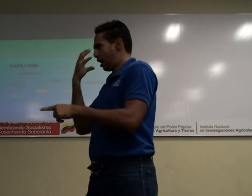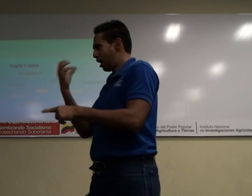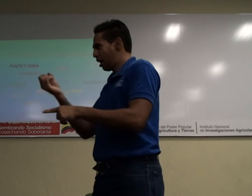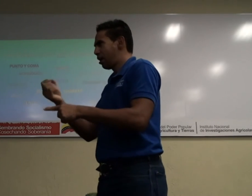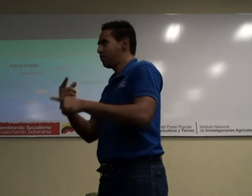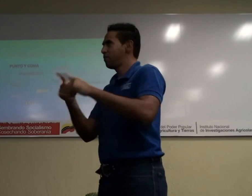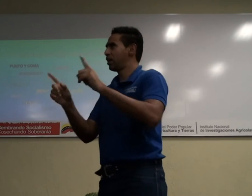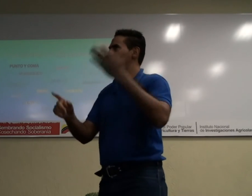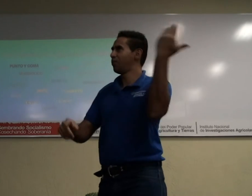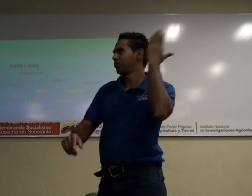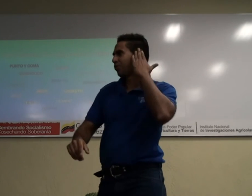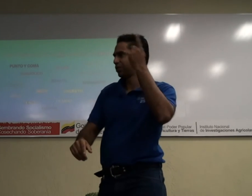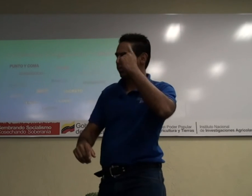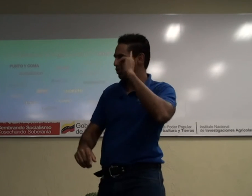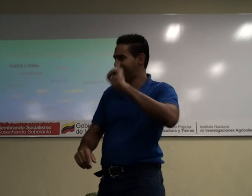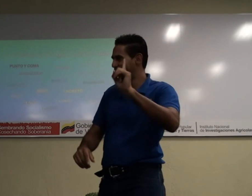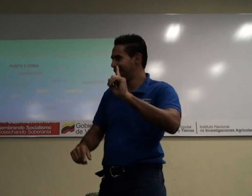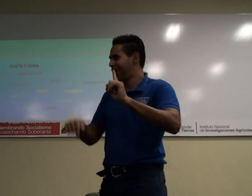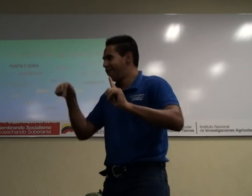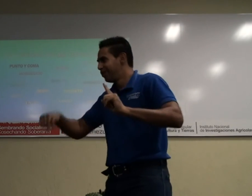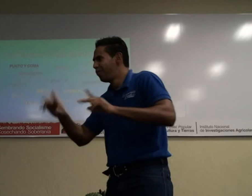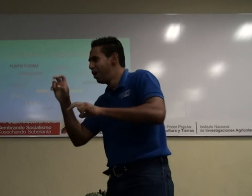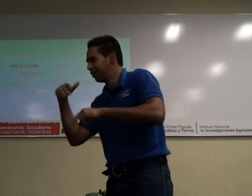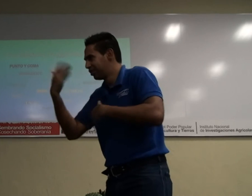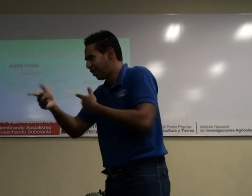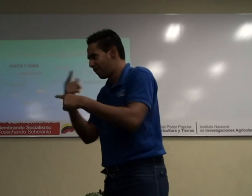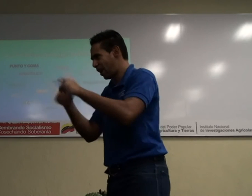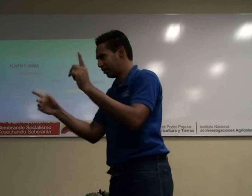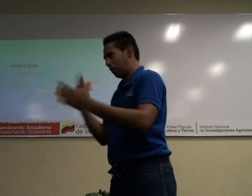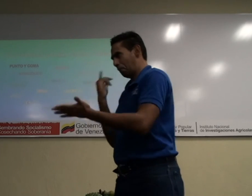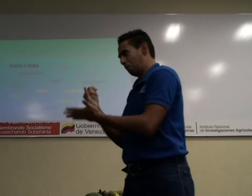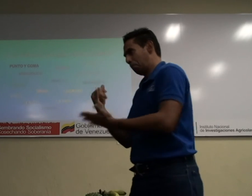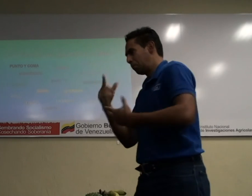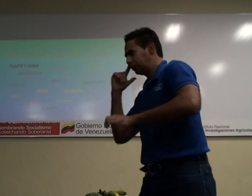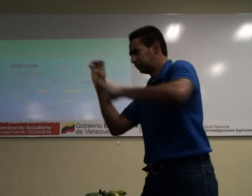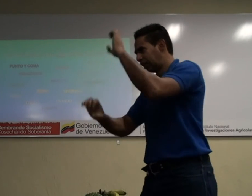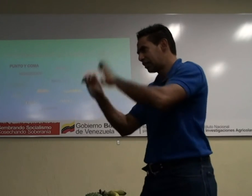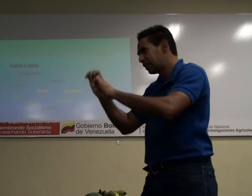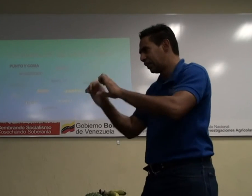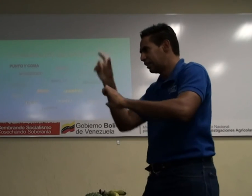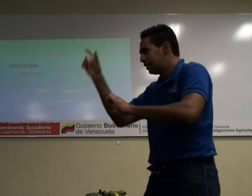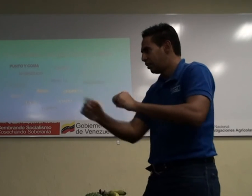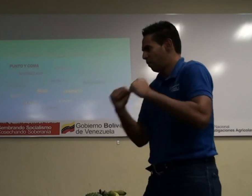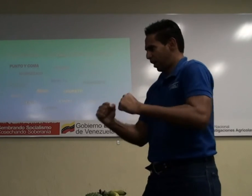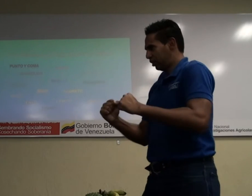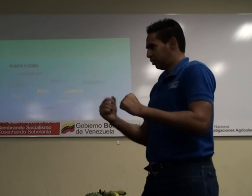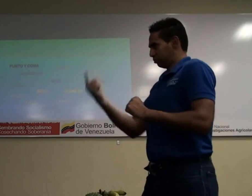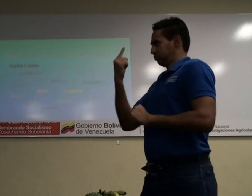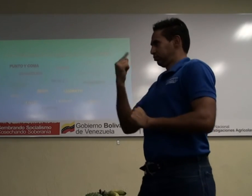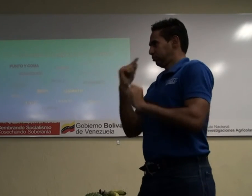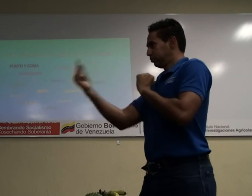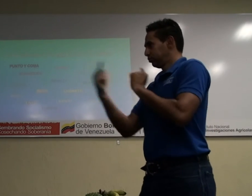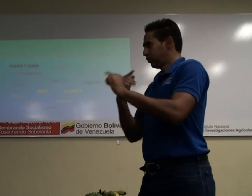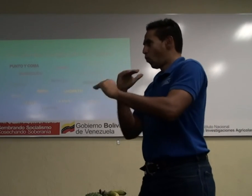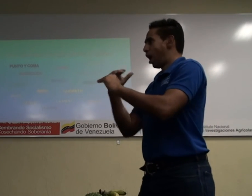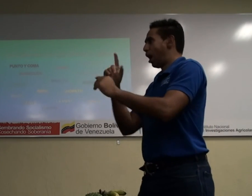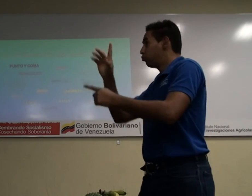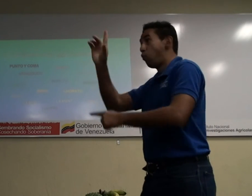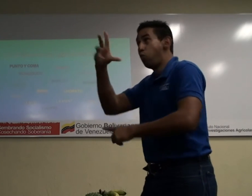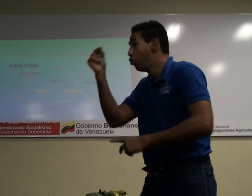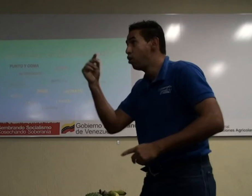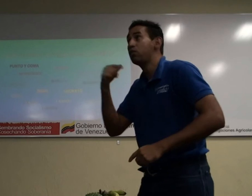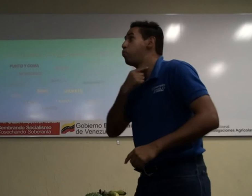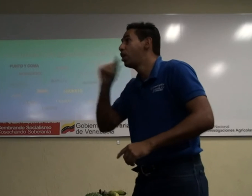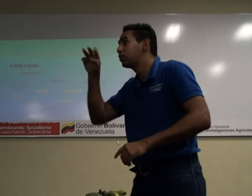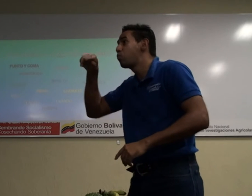mira, él es sordo, va a trabajar en esta empresa, pero no sabe el término correcto para trabajar con las personas sordas. Entonces,